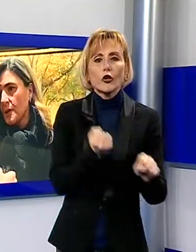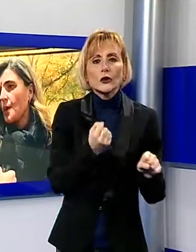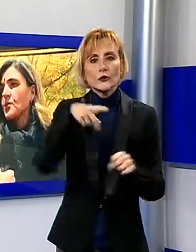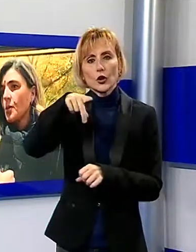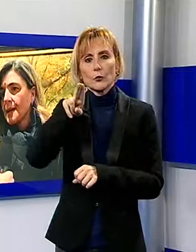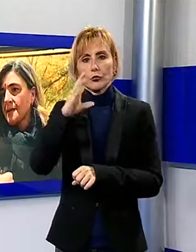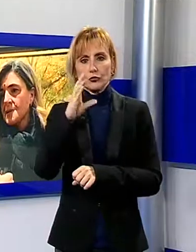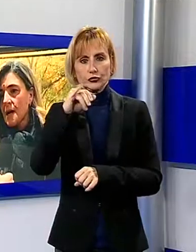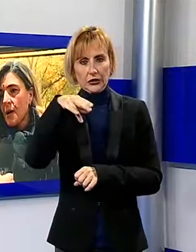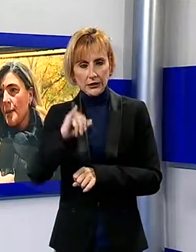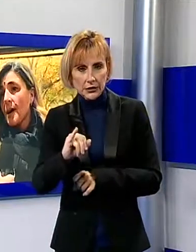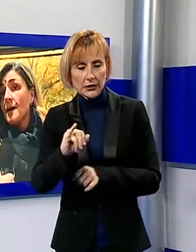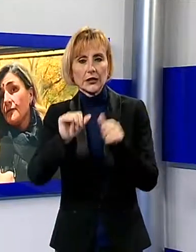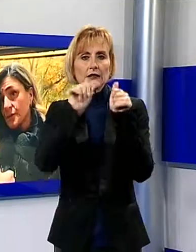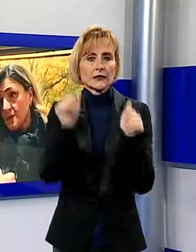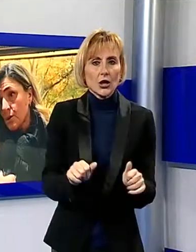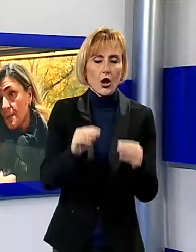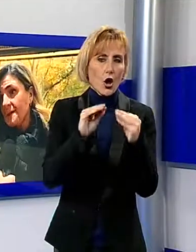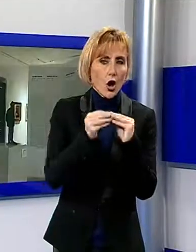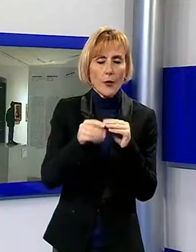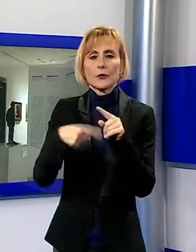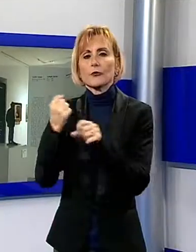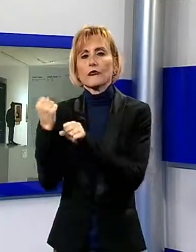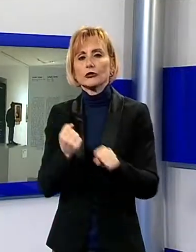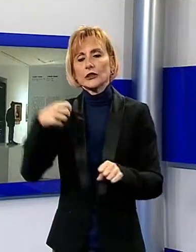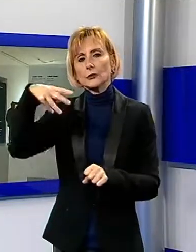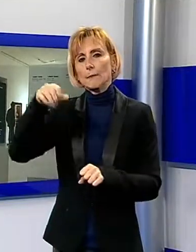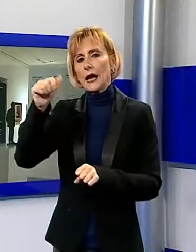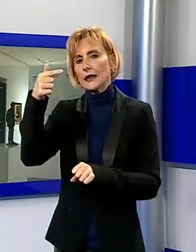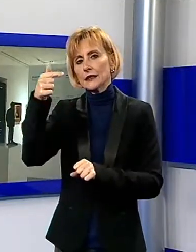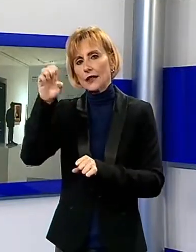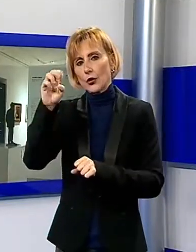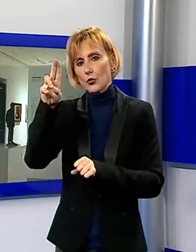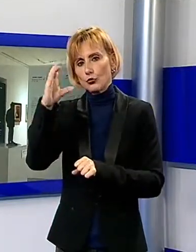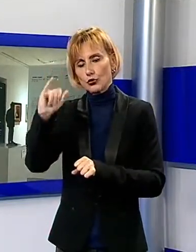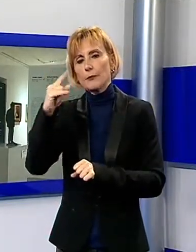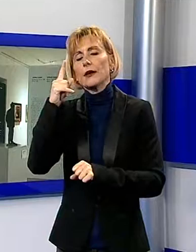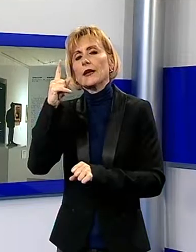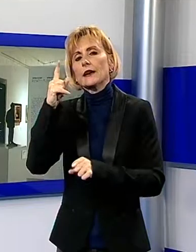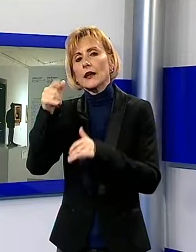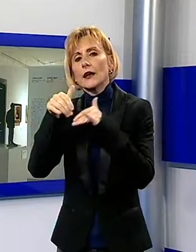per quanto riguarda Vestire l'Opera, Fondazione Matteucci per quanto riguarda la mostra di Borgiotti.